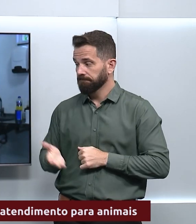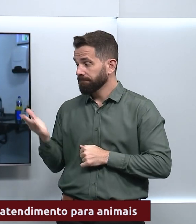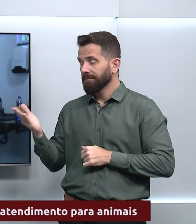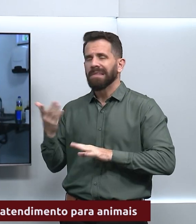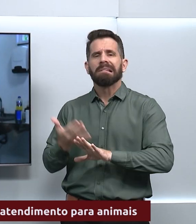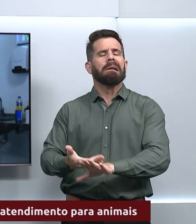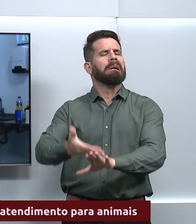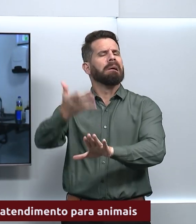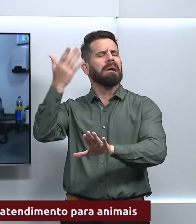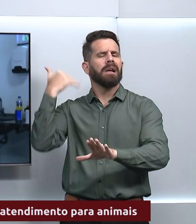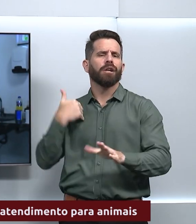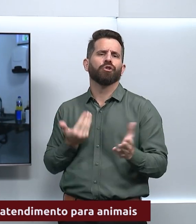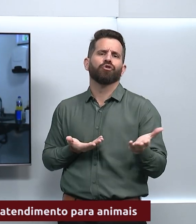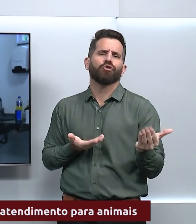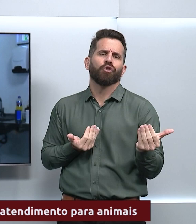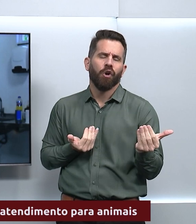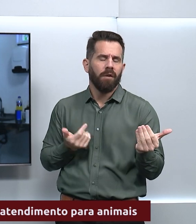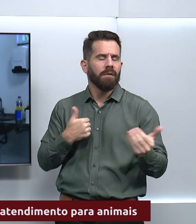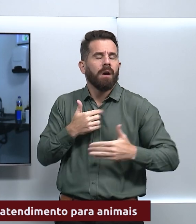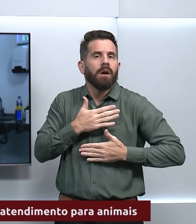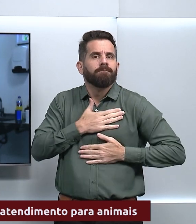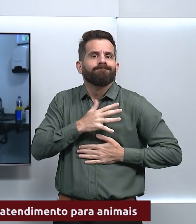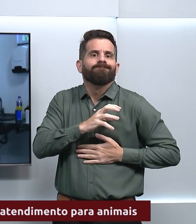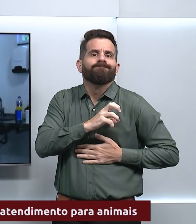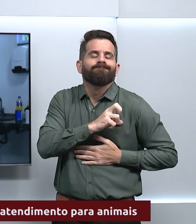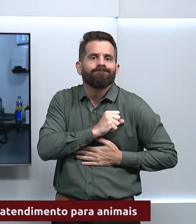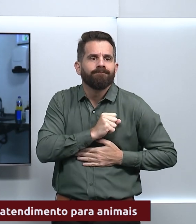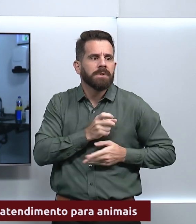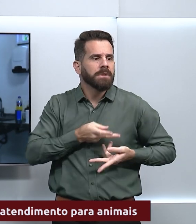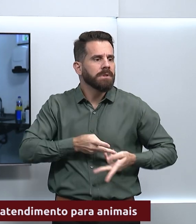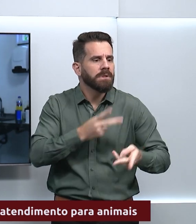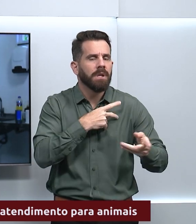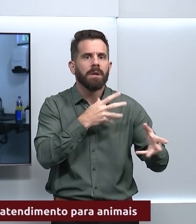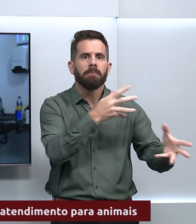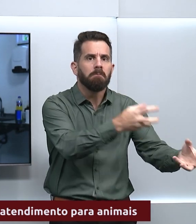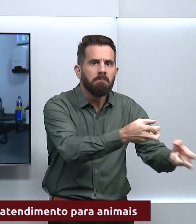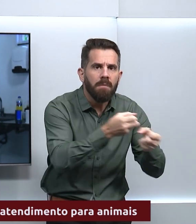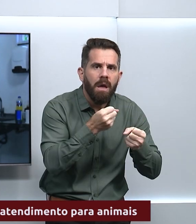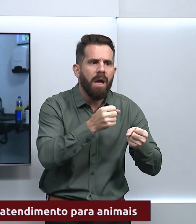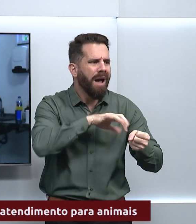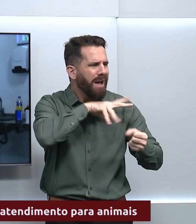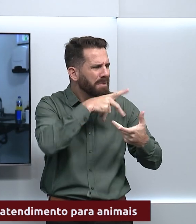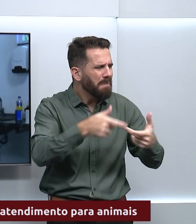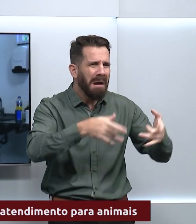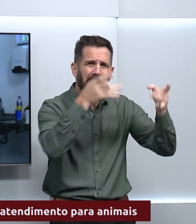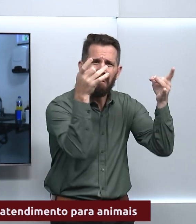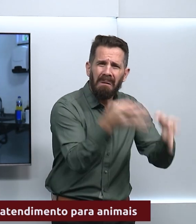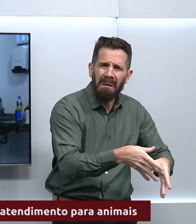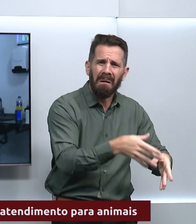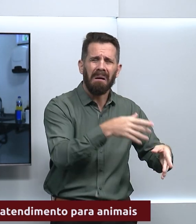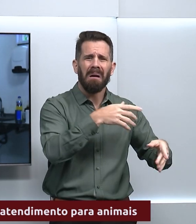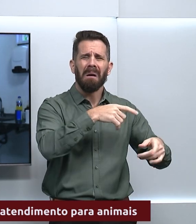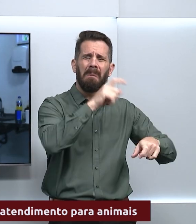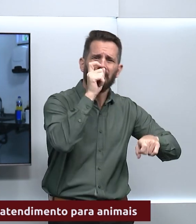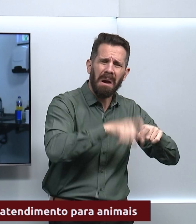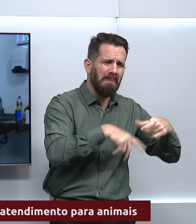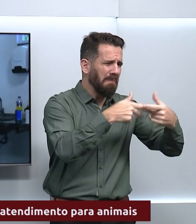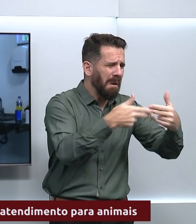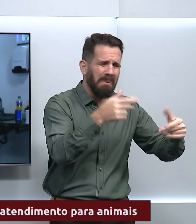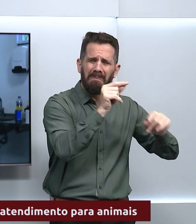com proteção animal, então eu sempre gostei muito de resgate, de animais de rua, de animais em geral. Então